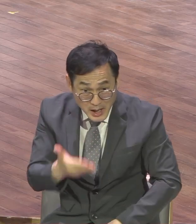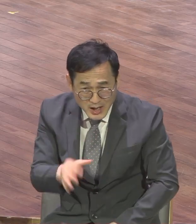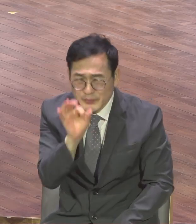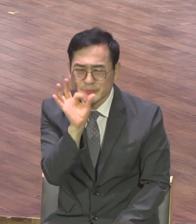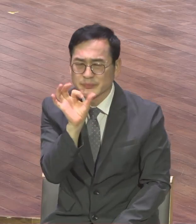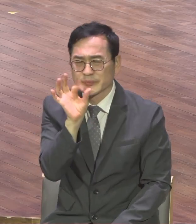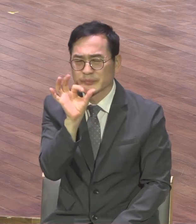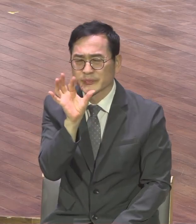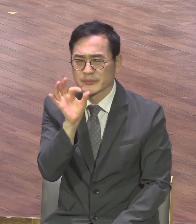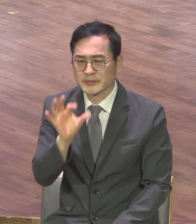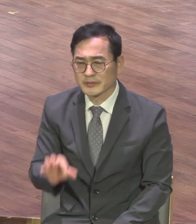거예요